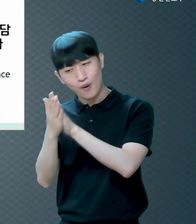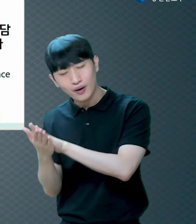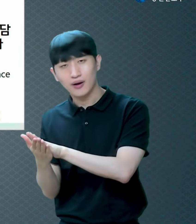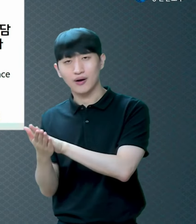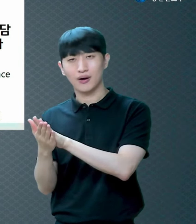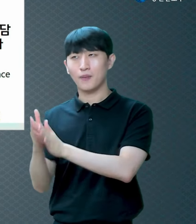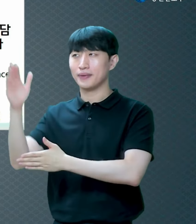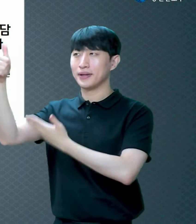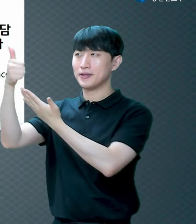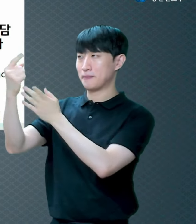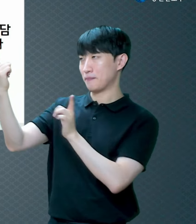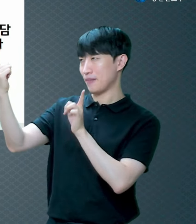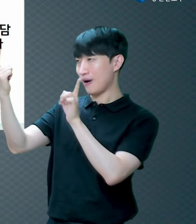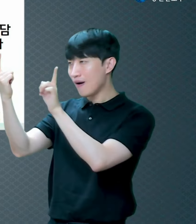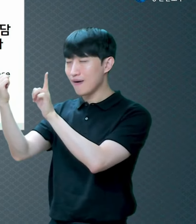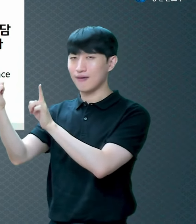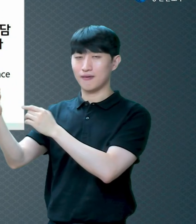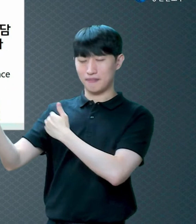나아가잖아요